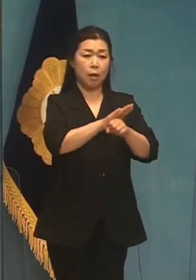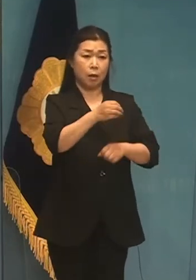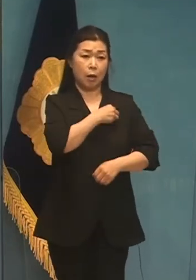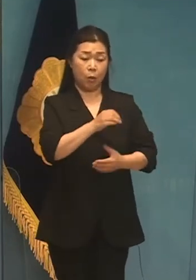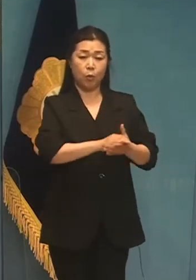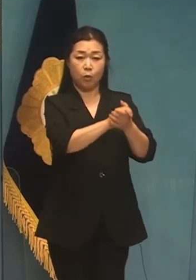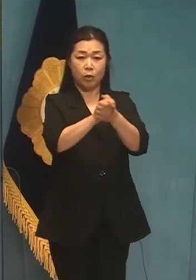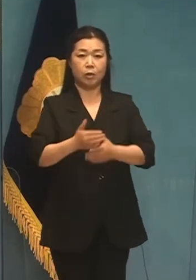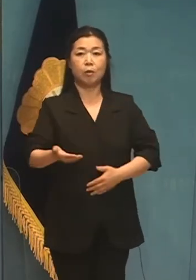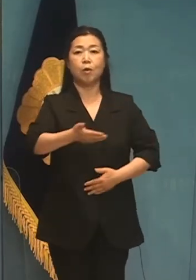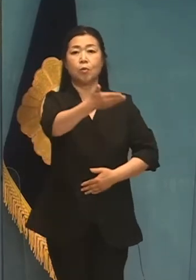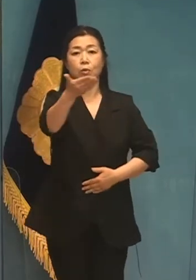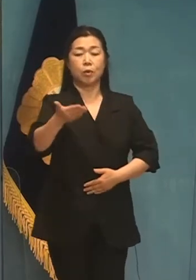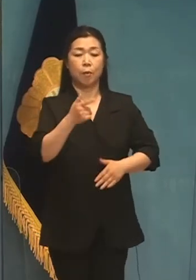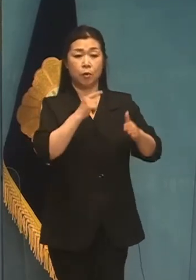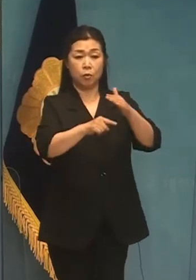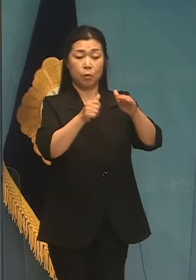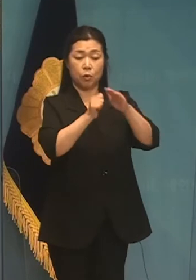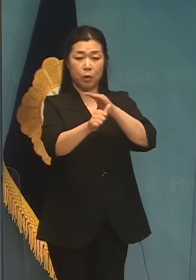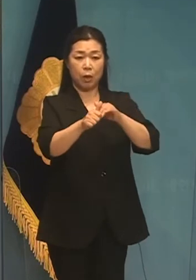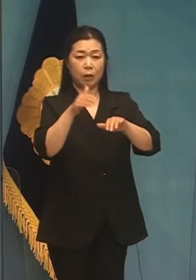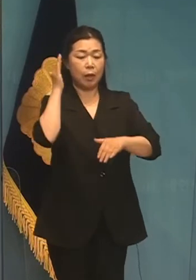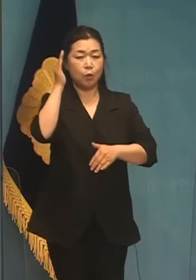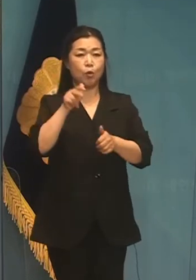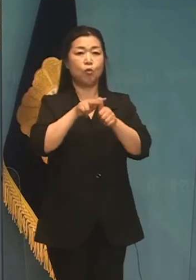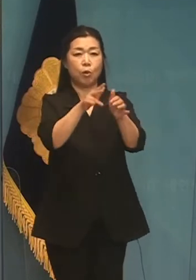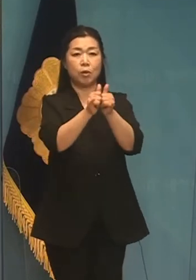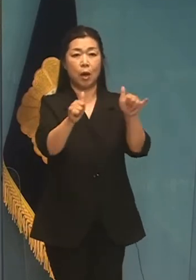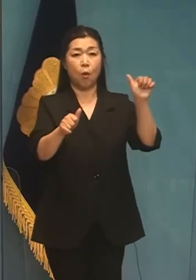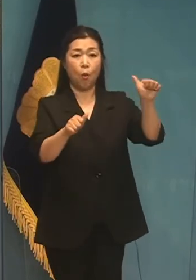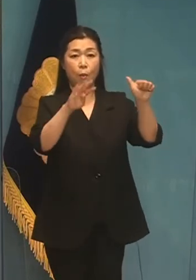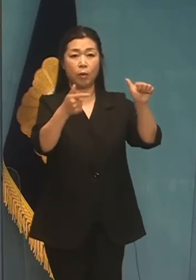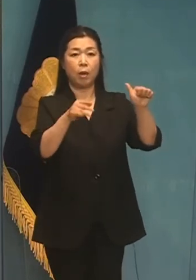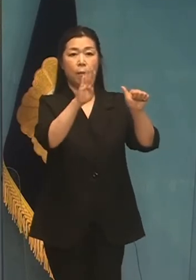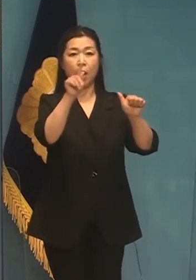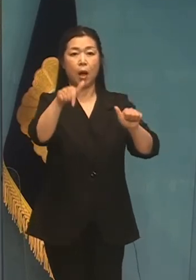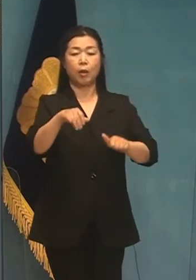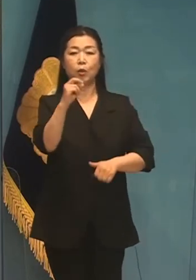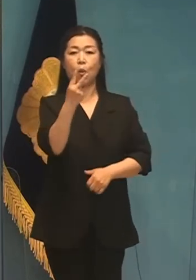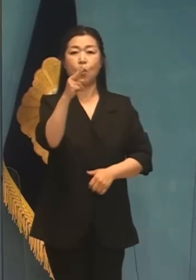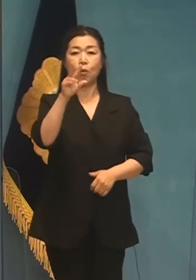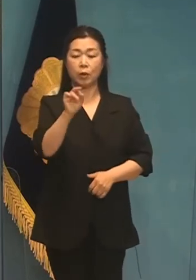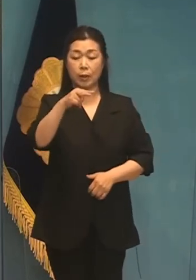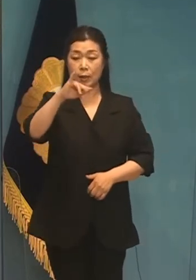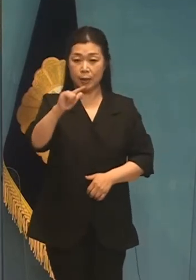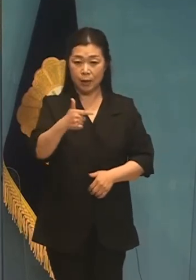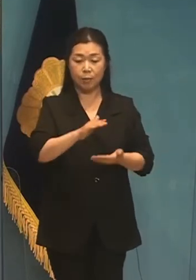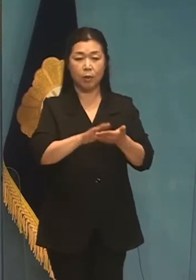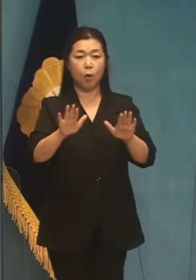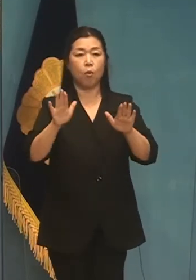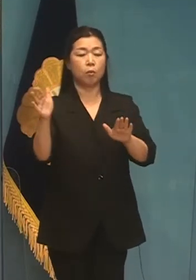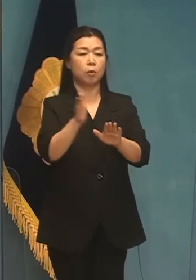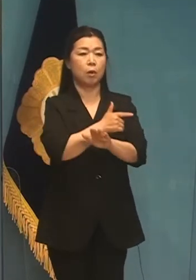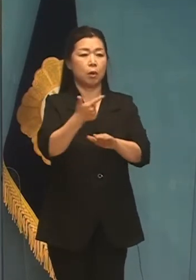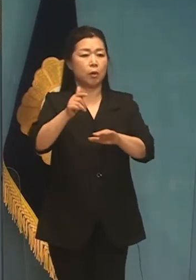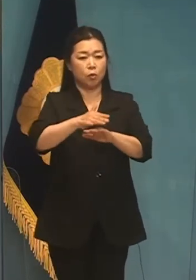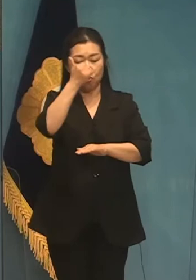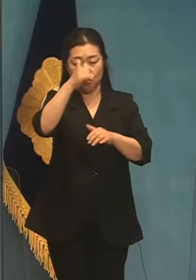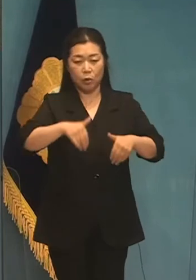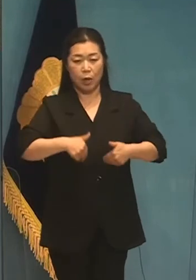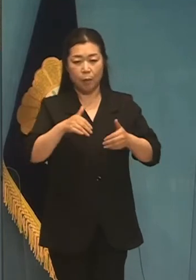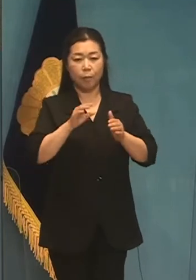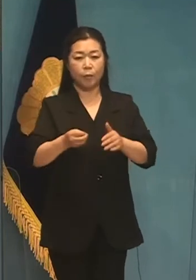당원정지 여러분, 민주당 대선 경선 후보 기호 후보 박영웅입니다. 오늘부터 대전, 충남